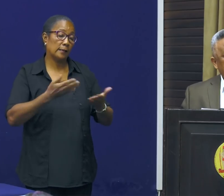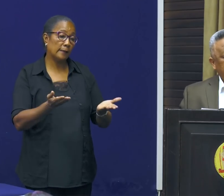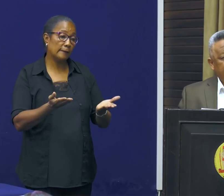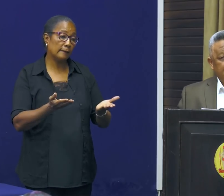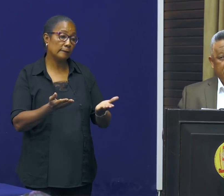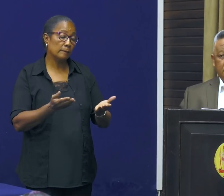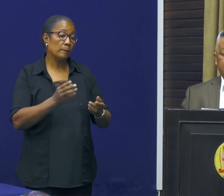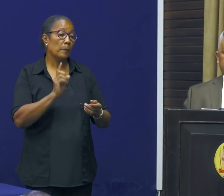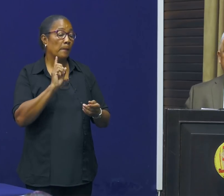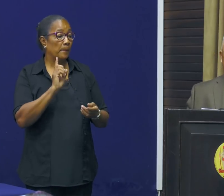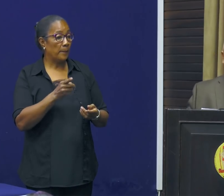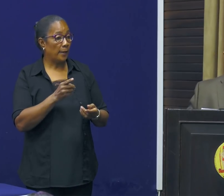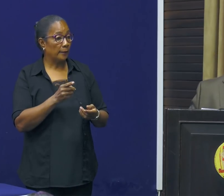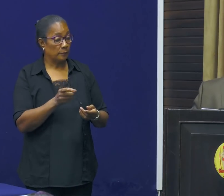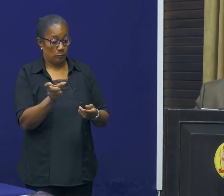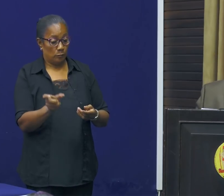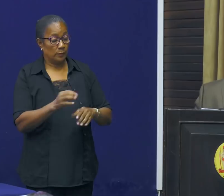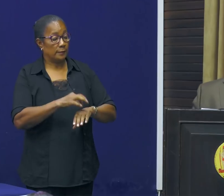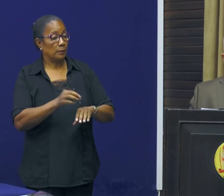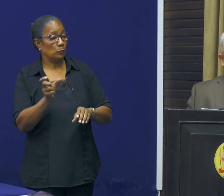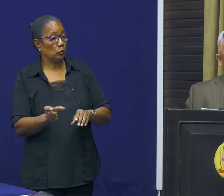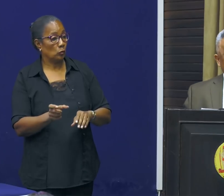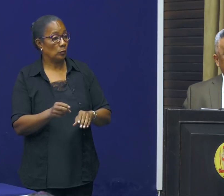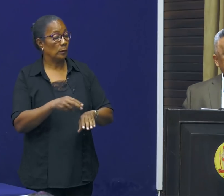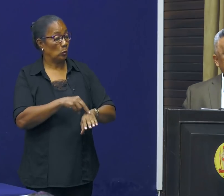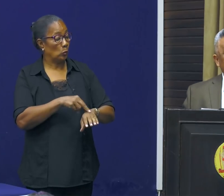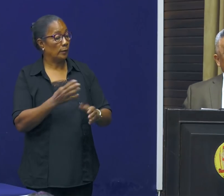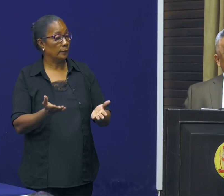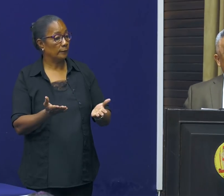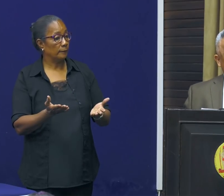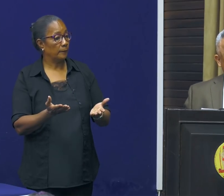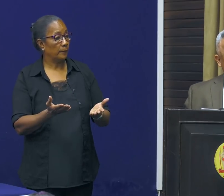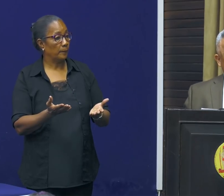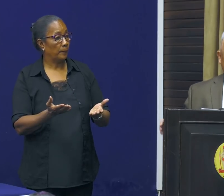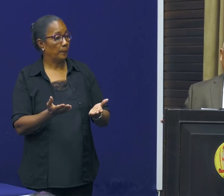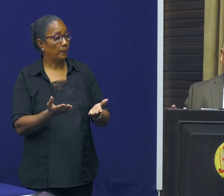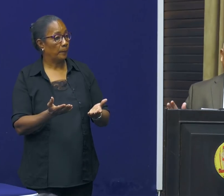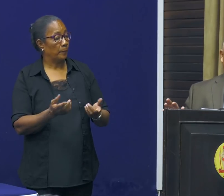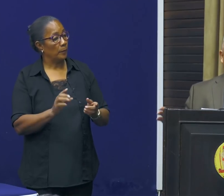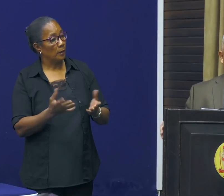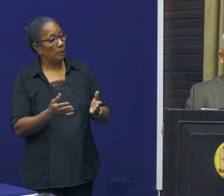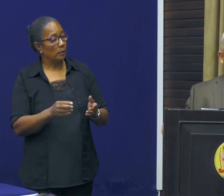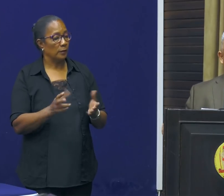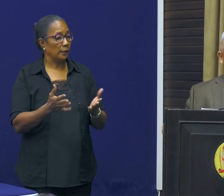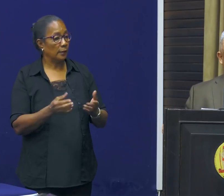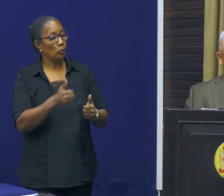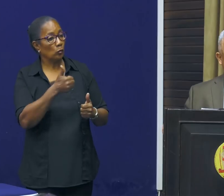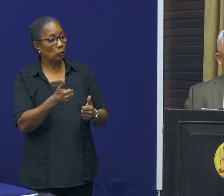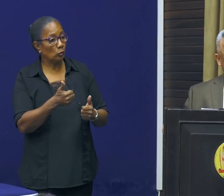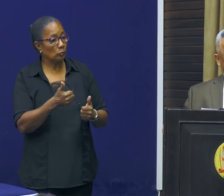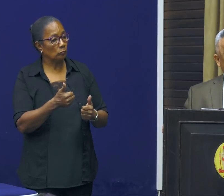per patiënt indien nodig. Per patiënt een redelijk goed uitziende